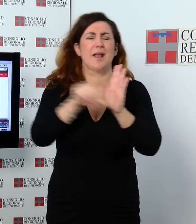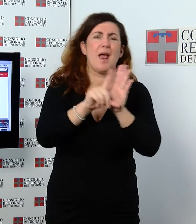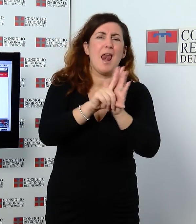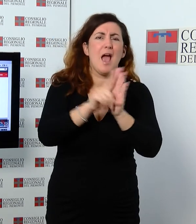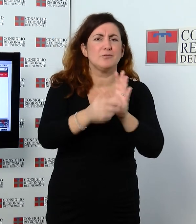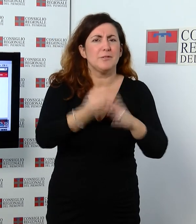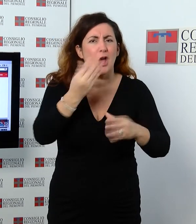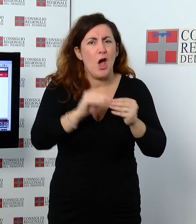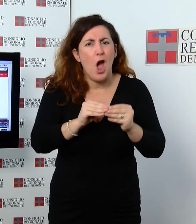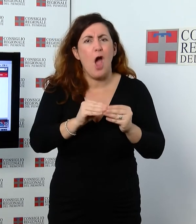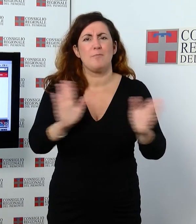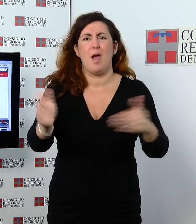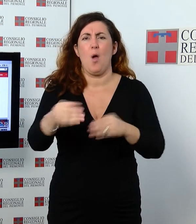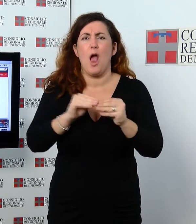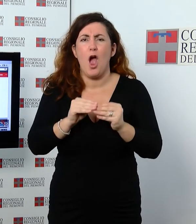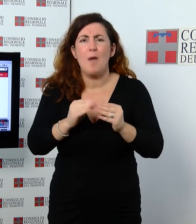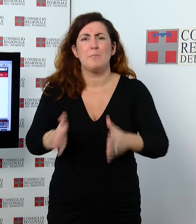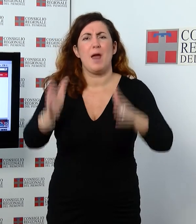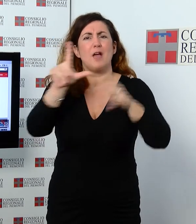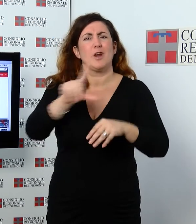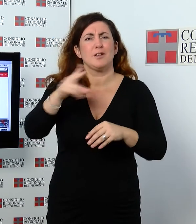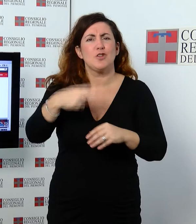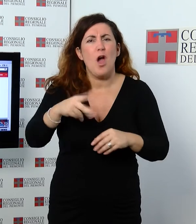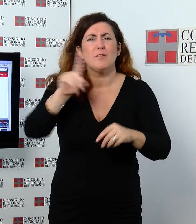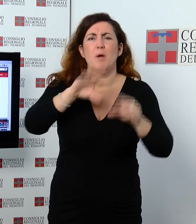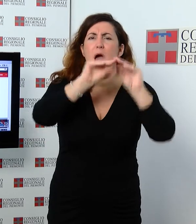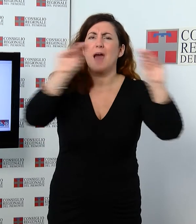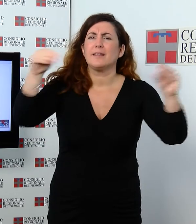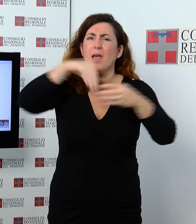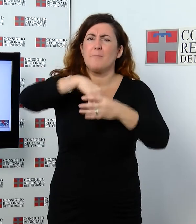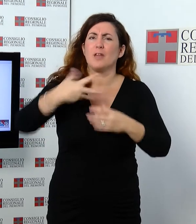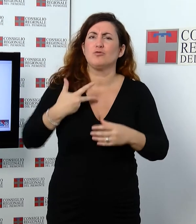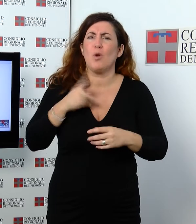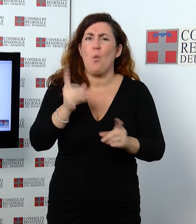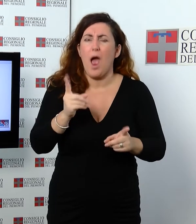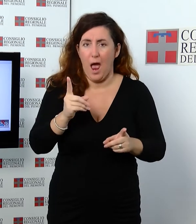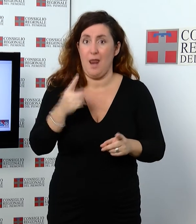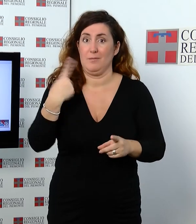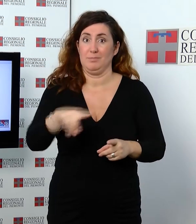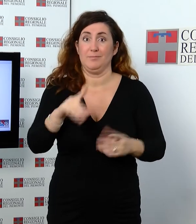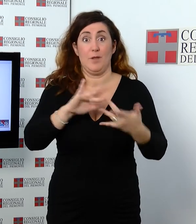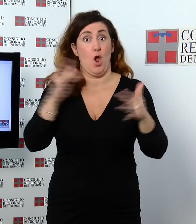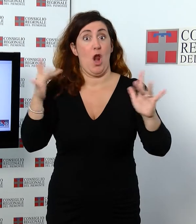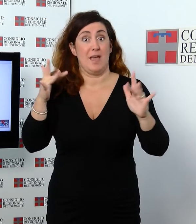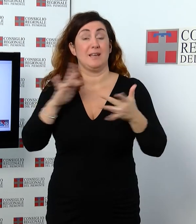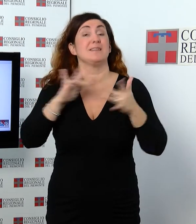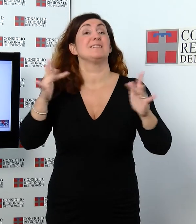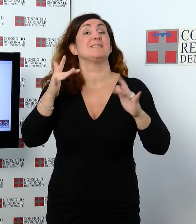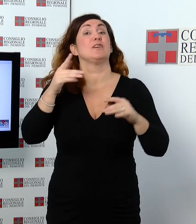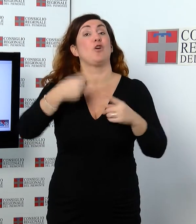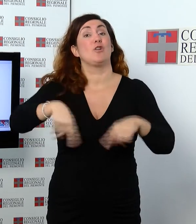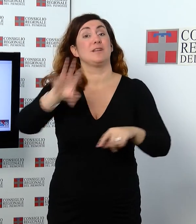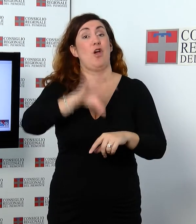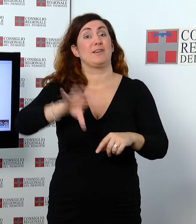come è fatta l'aula, dove si trova Palazzo Lascaris e quali arredi sono presenti nelle sue sale. È il gioco interattivo online sul sito del Consiglio